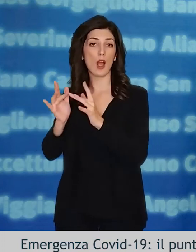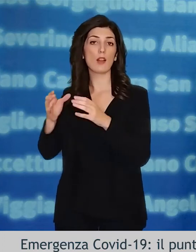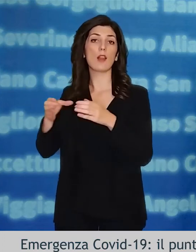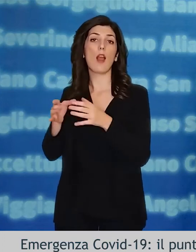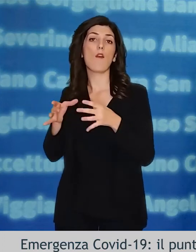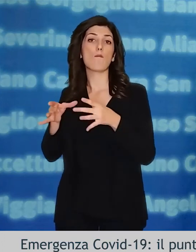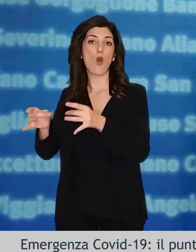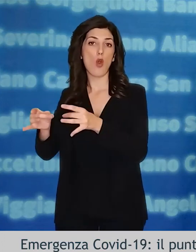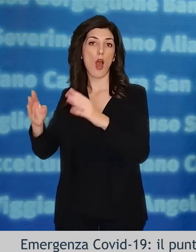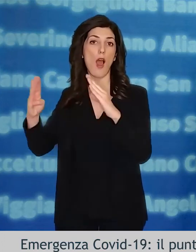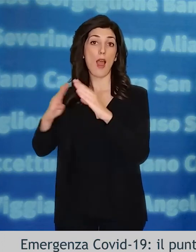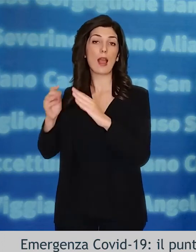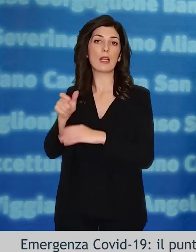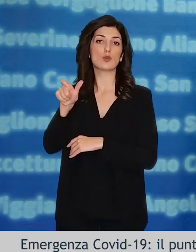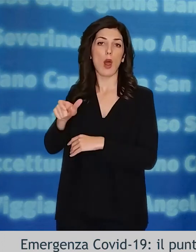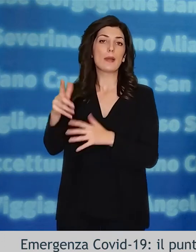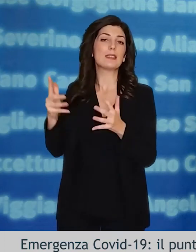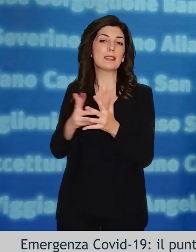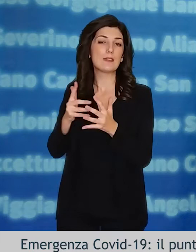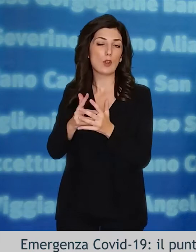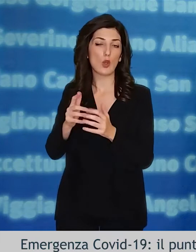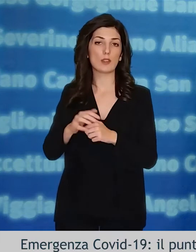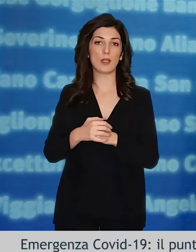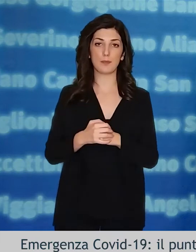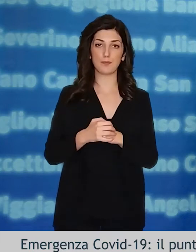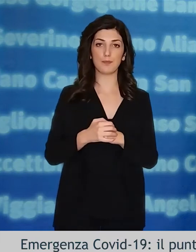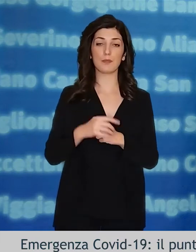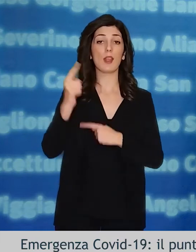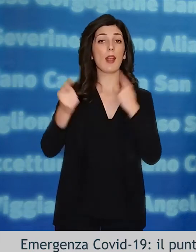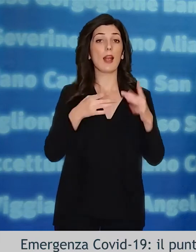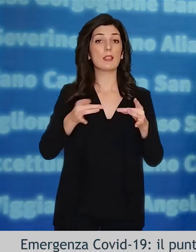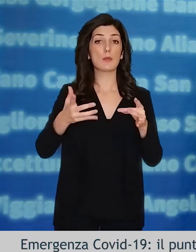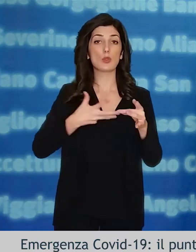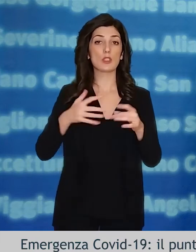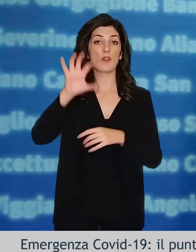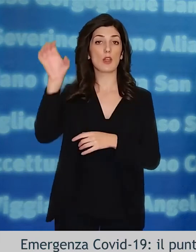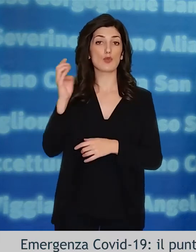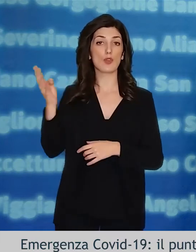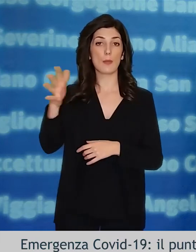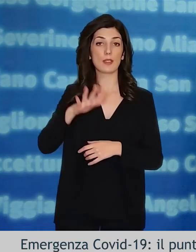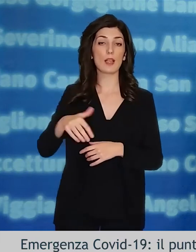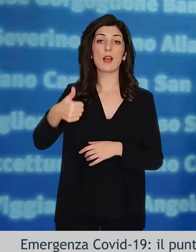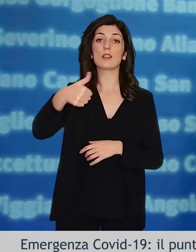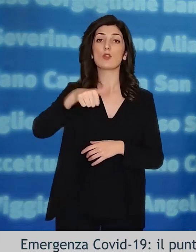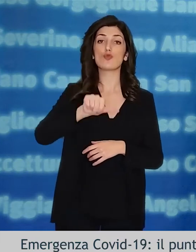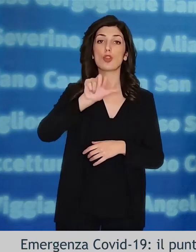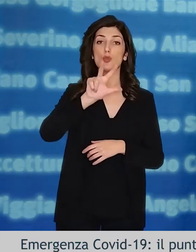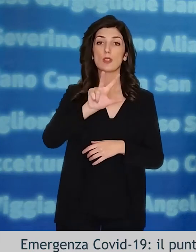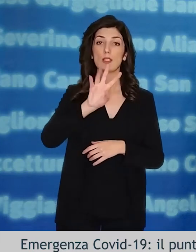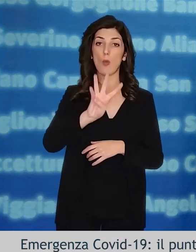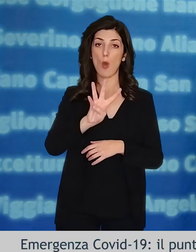tracciamento e isolamento dei focolai. Per quanto riguarda i casi positivi per Covid-19 della regione,